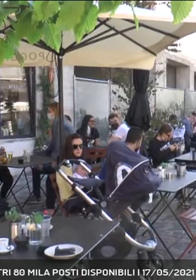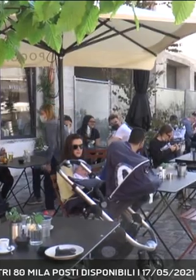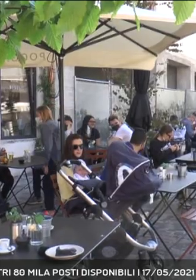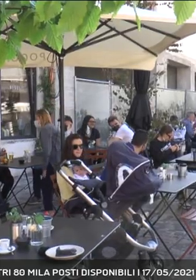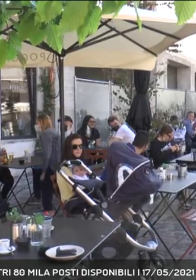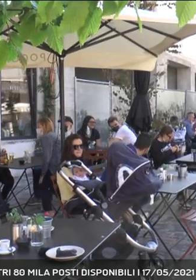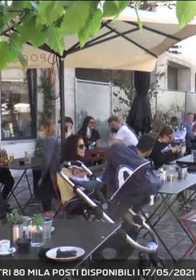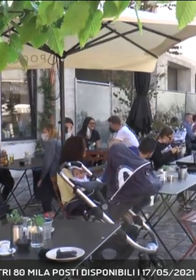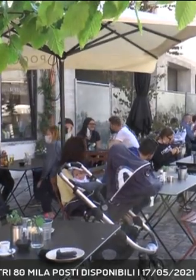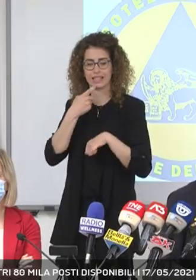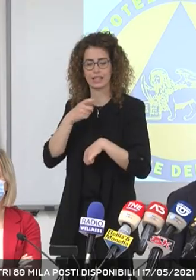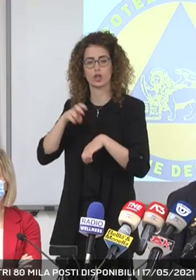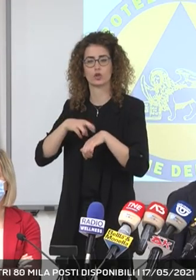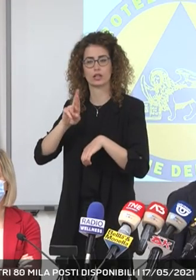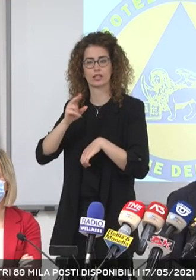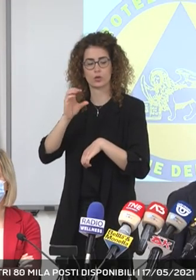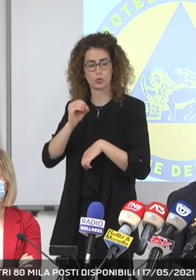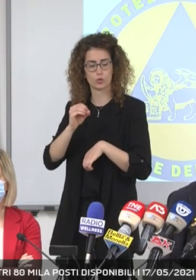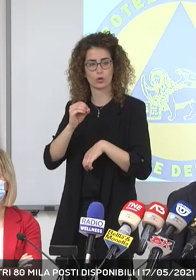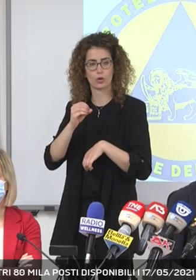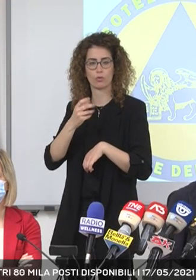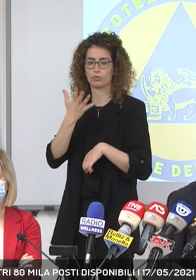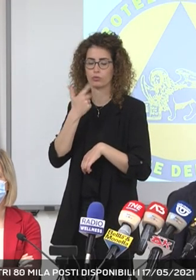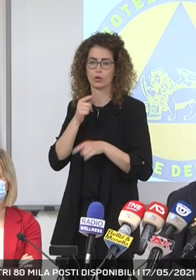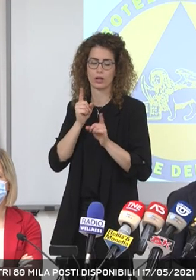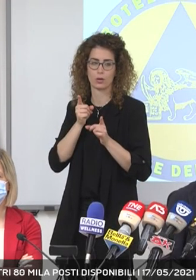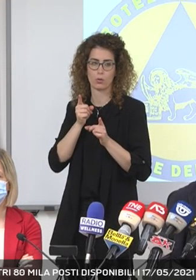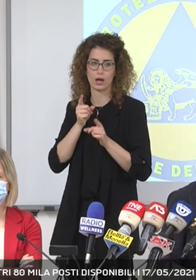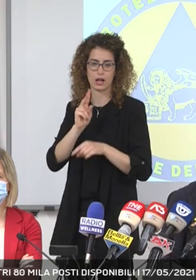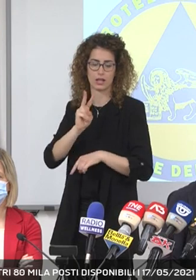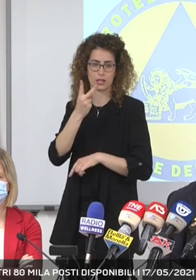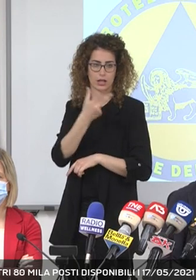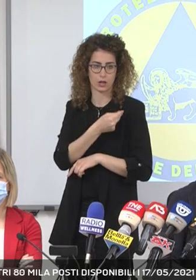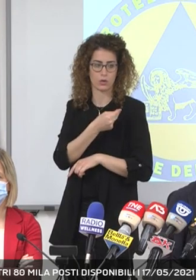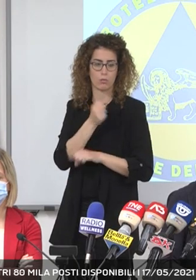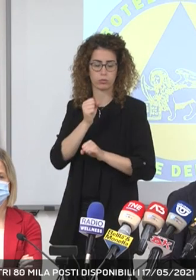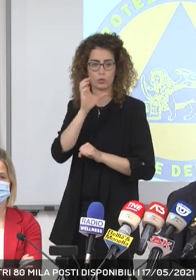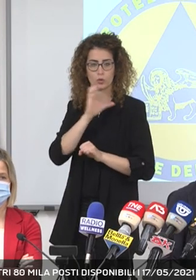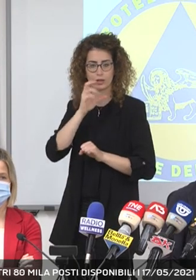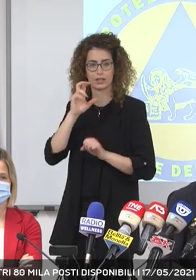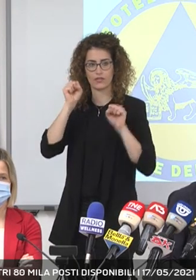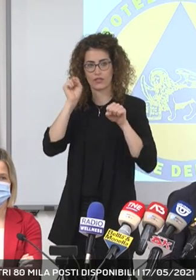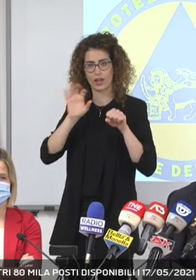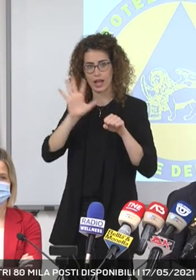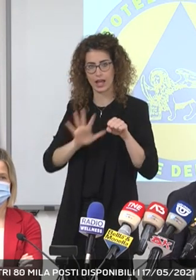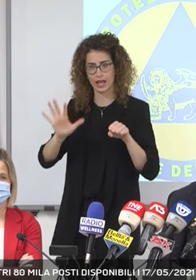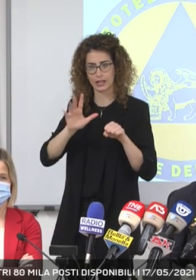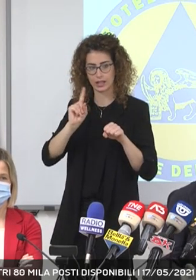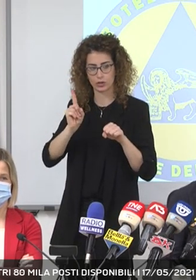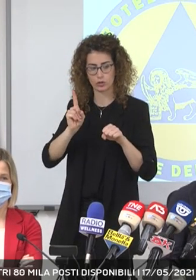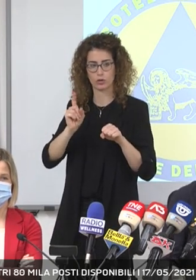proposta della regione Veneto. Noi vogliamo fare le seconde dosi ai turisti non veneti. Sì, italiani.